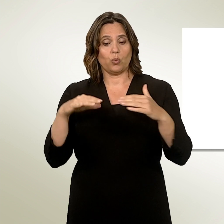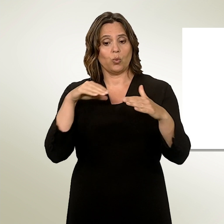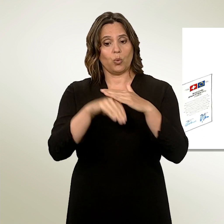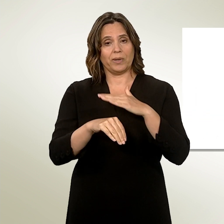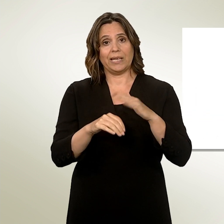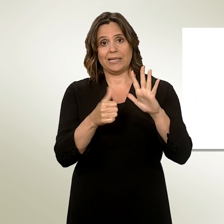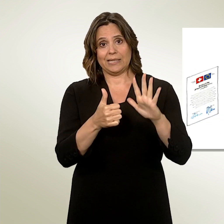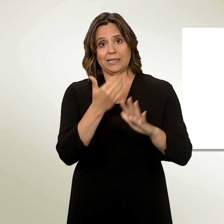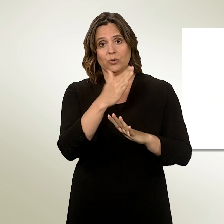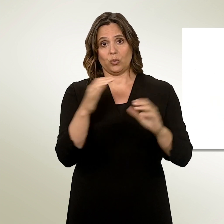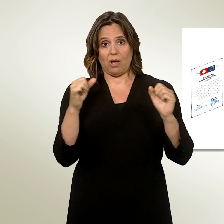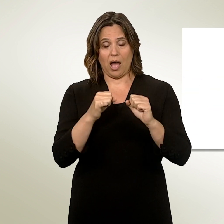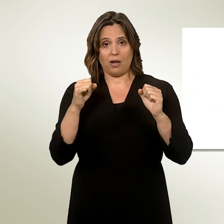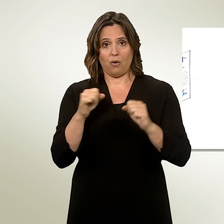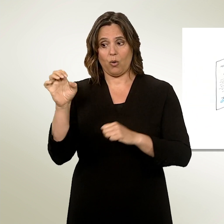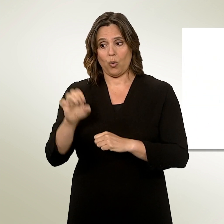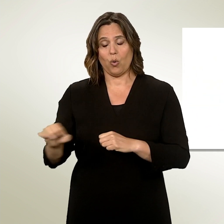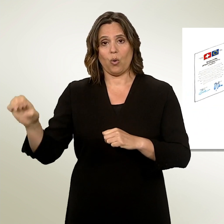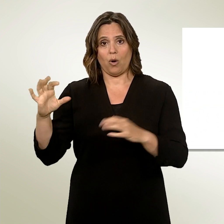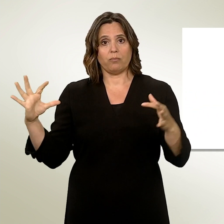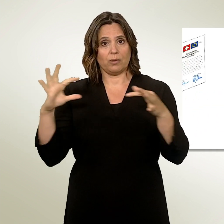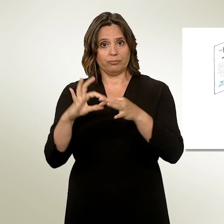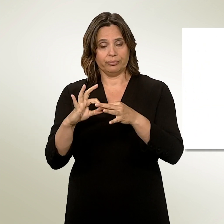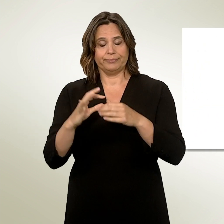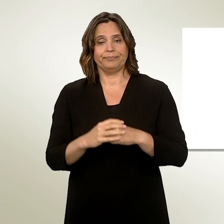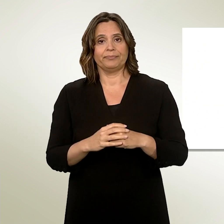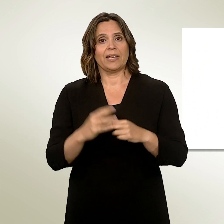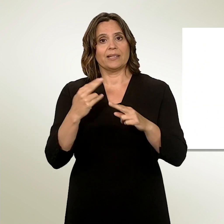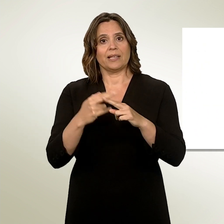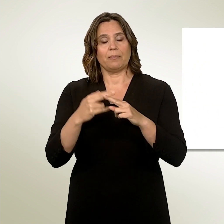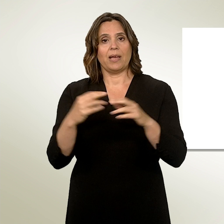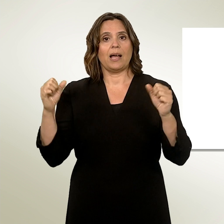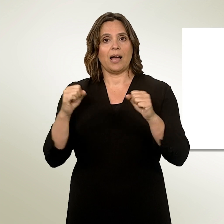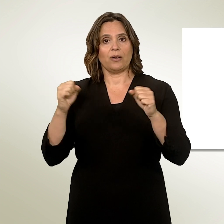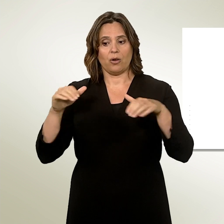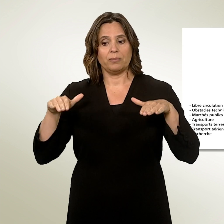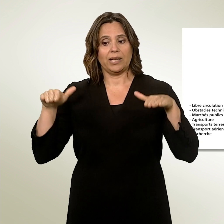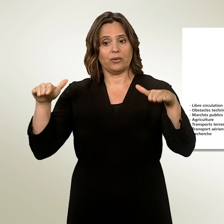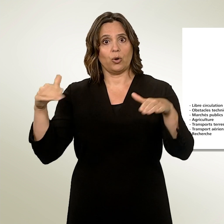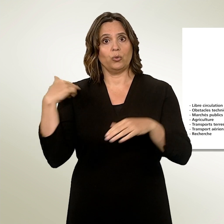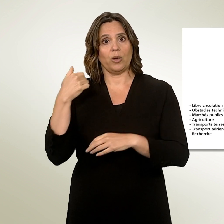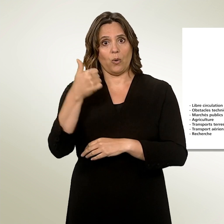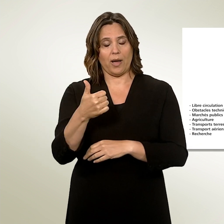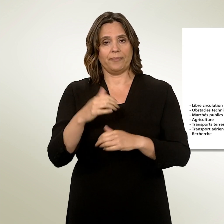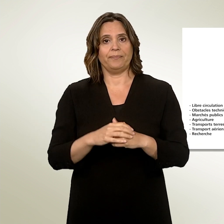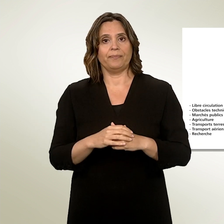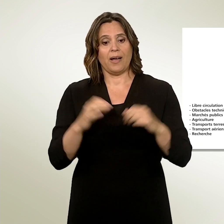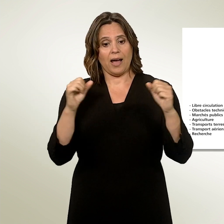six autres accords conclus avec l'UE. Il s'agit des accords bilatéraux 1. Ces sept accords sont juridiquement liés.